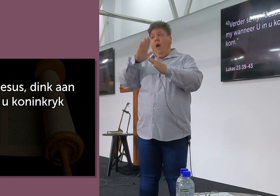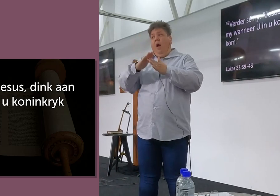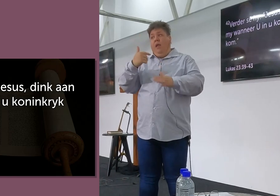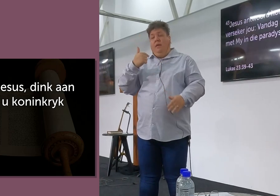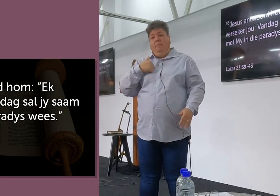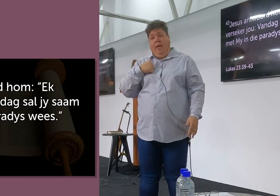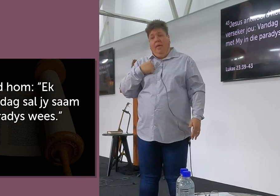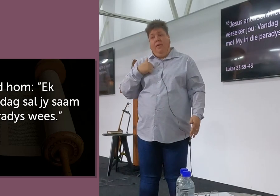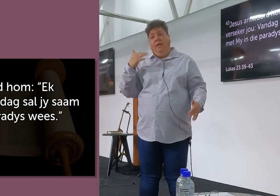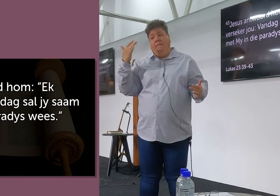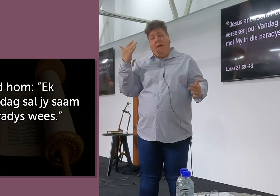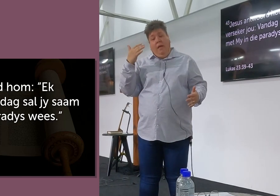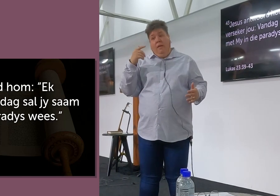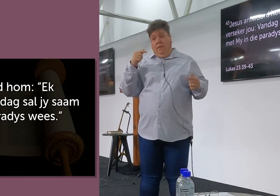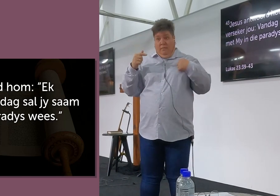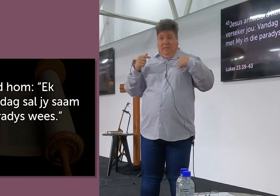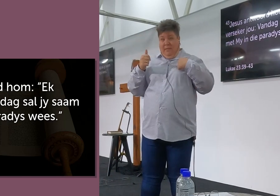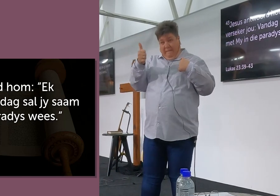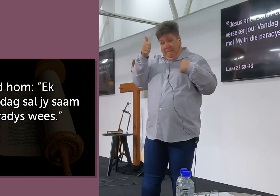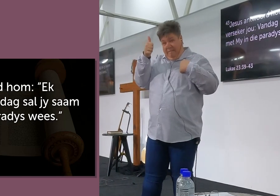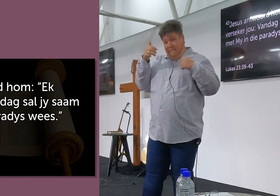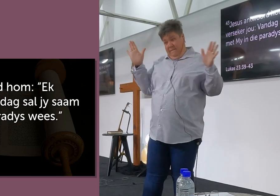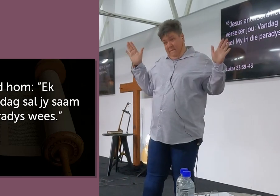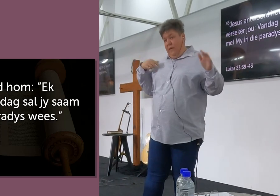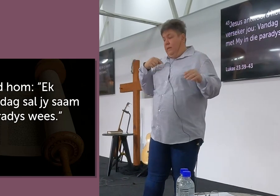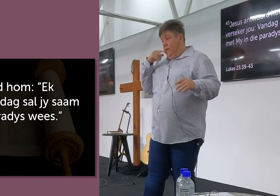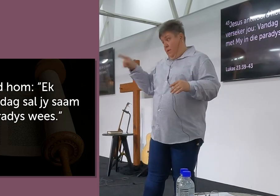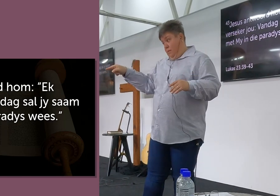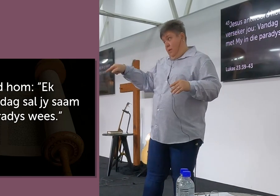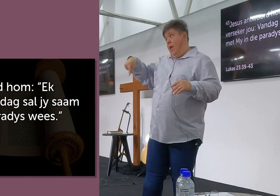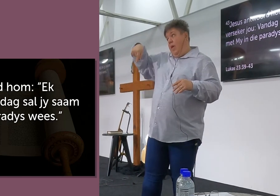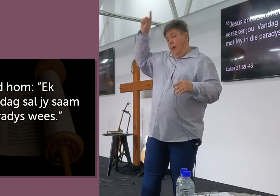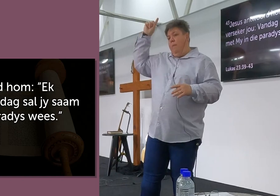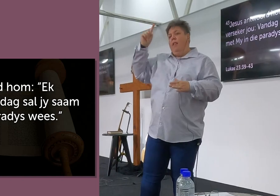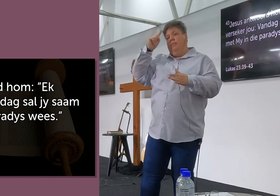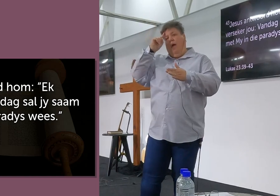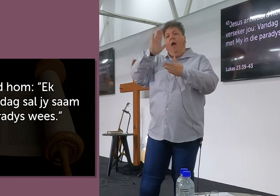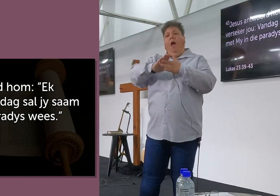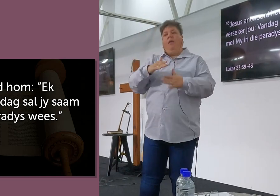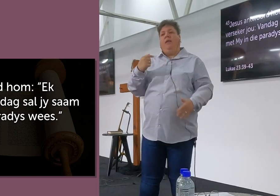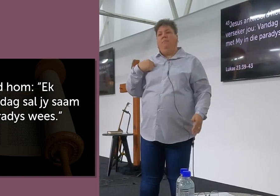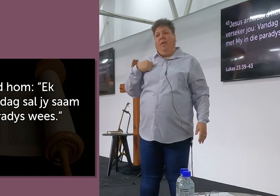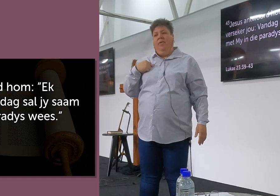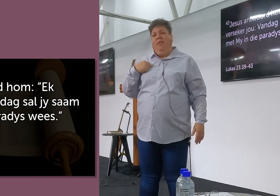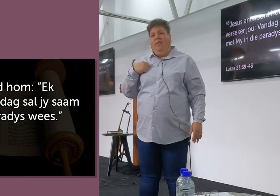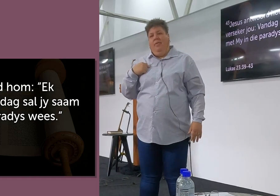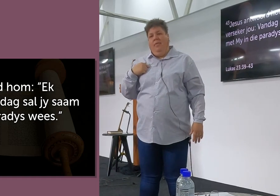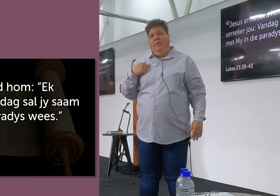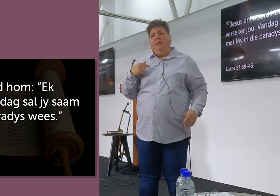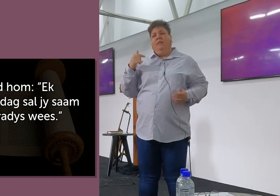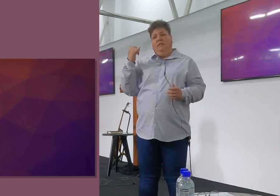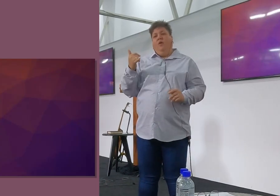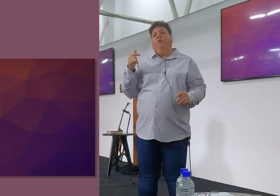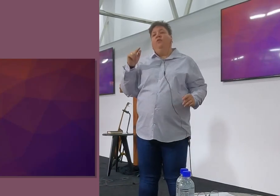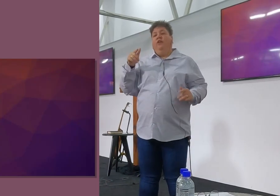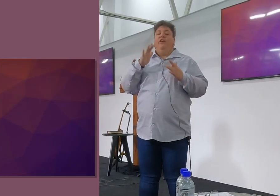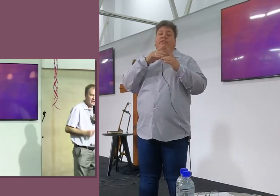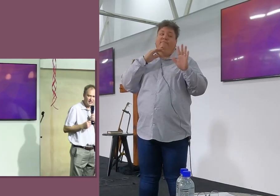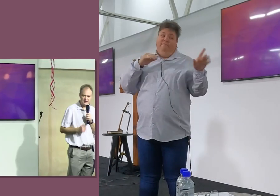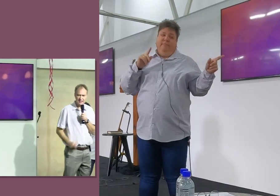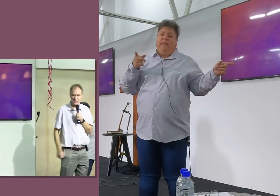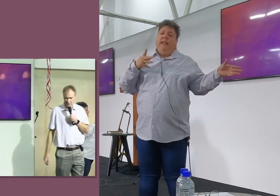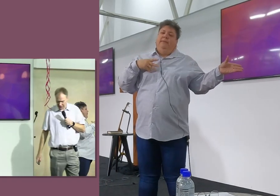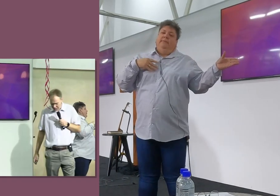Wanneer jy in die koninkrijk kom, En Jesus antwoord om, Ek verseker jou, Vandaag sal jy saam met my, In die paradies wees,